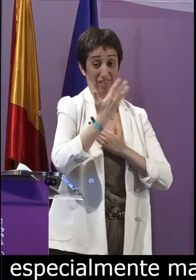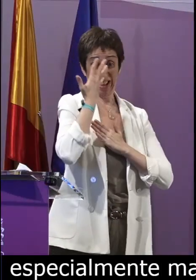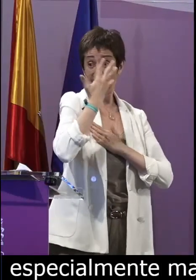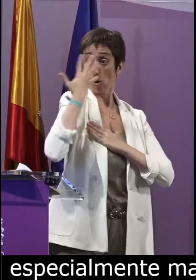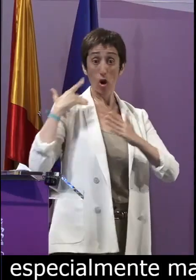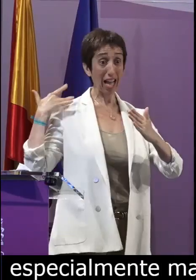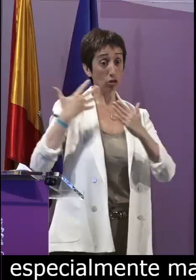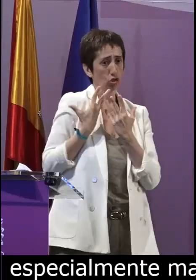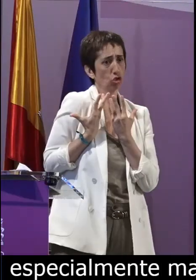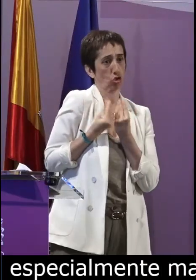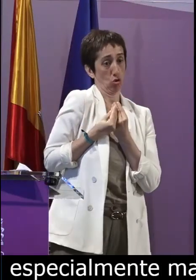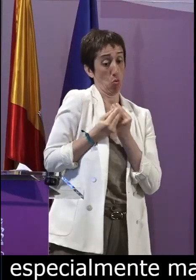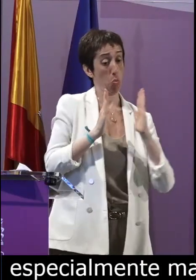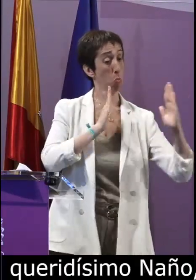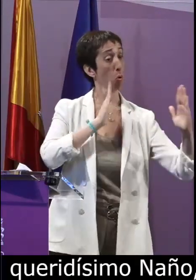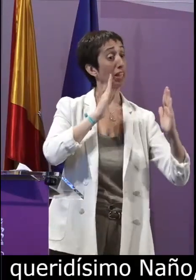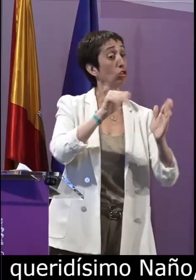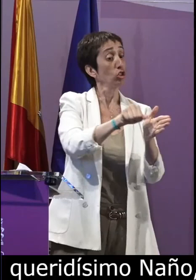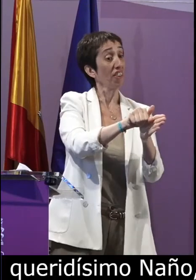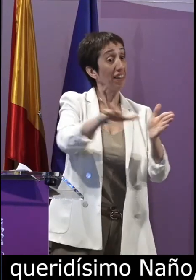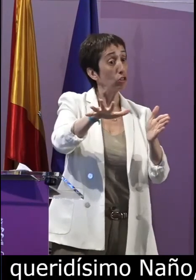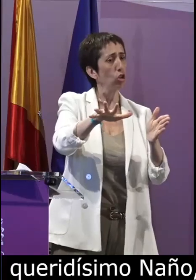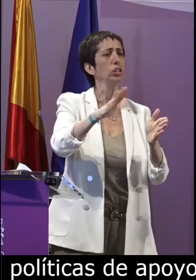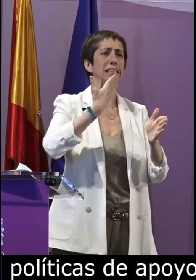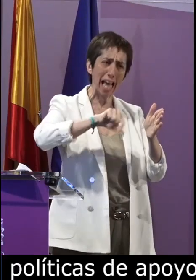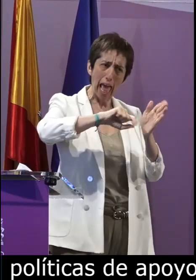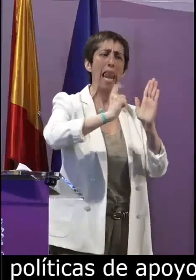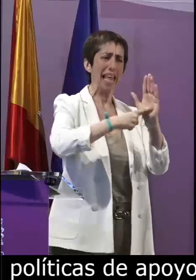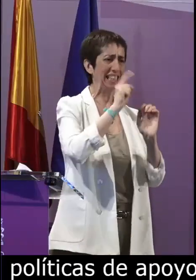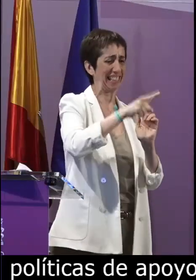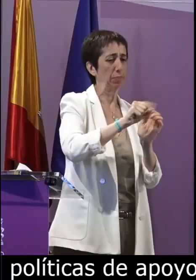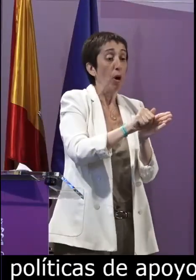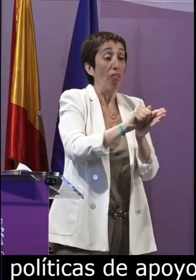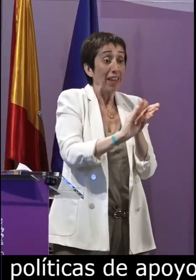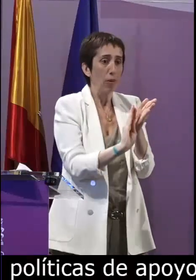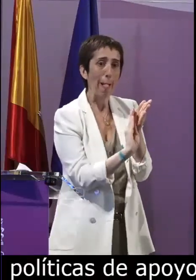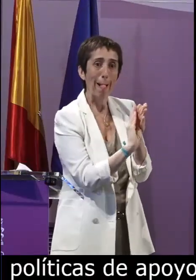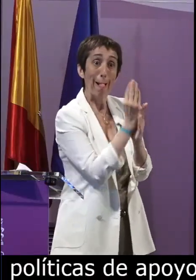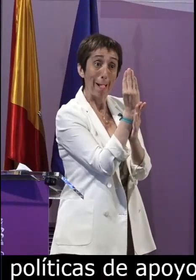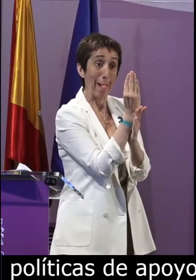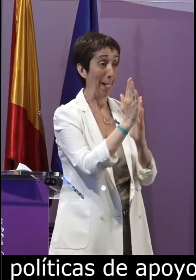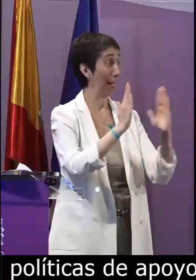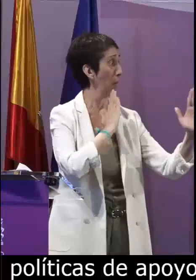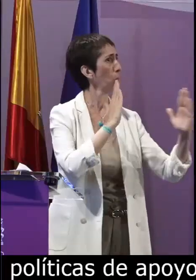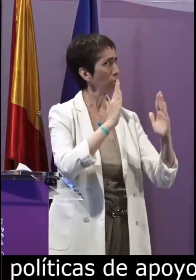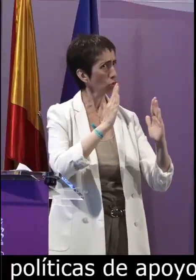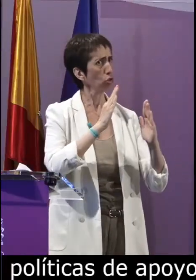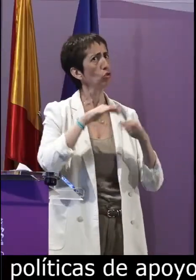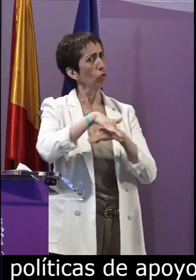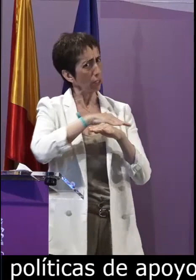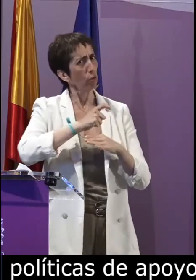para la discapacidad que en los últimos cinco años nos ha estado acompañando también al CENELSE que aparece en la ley pero